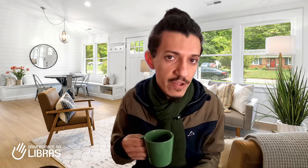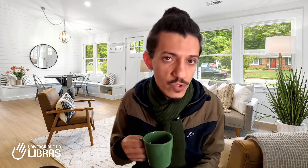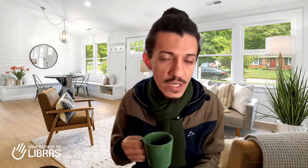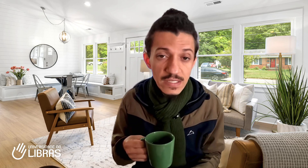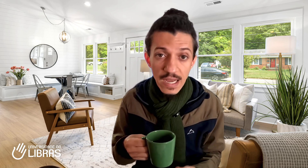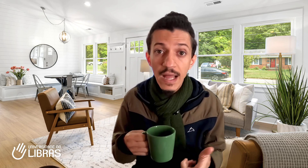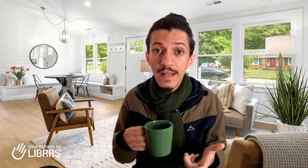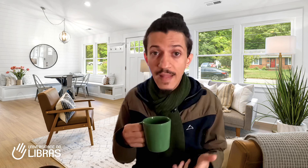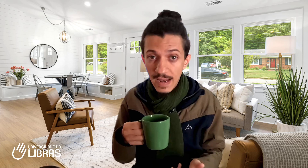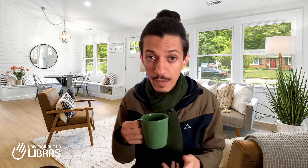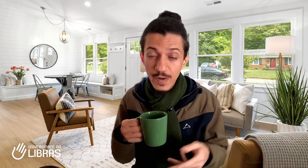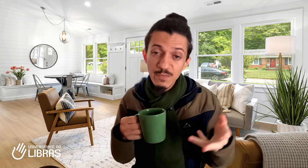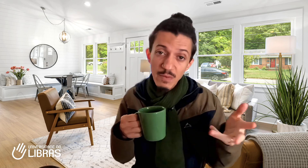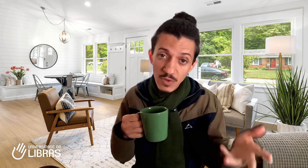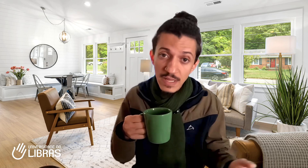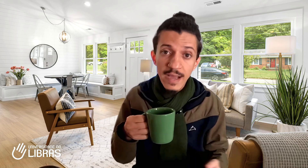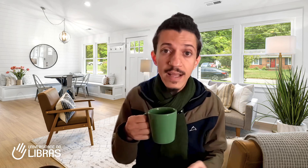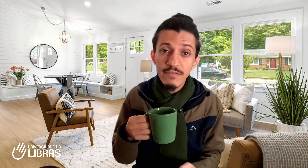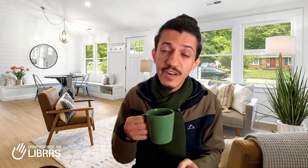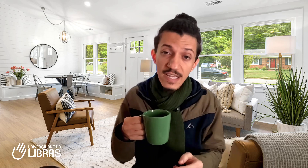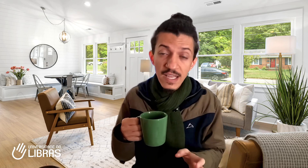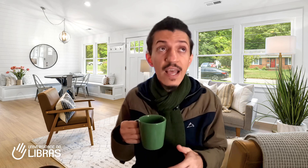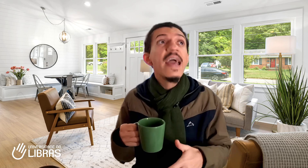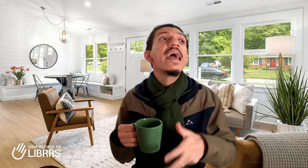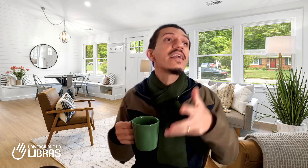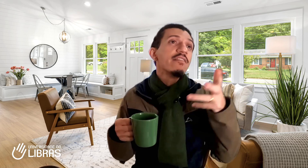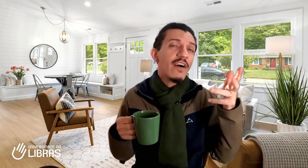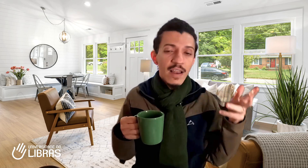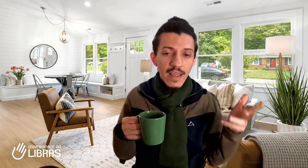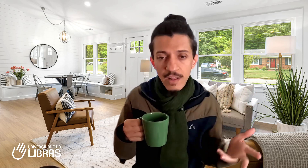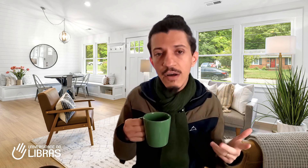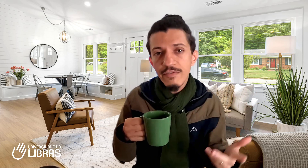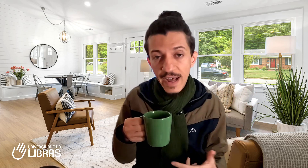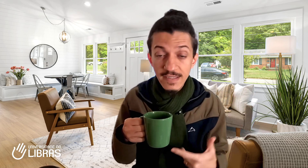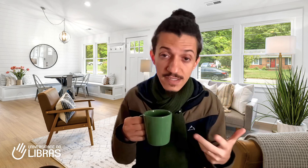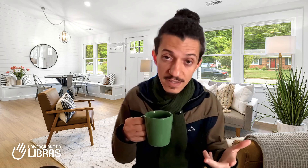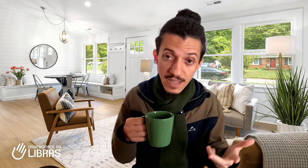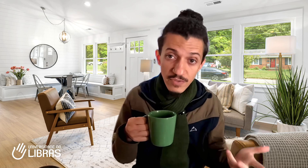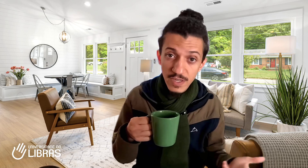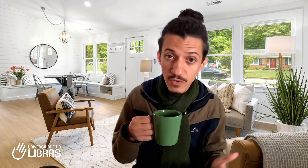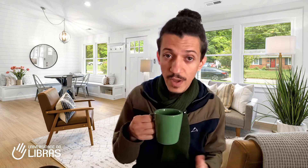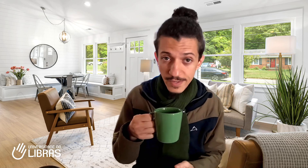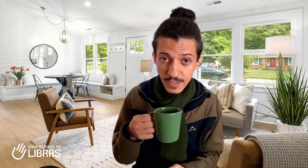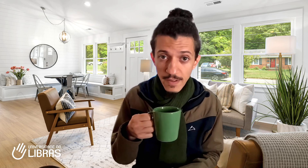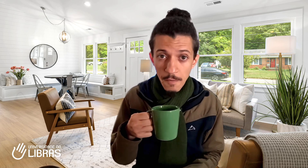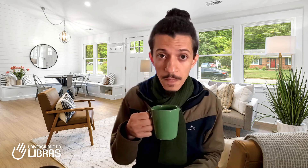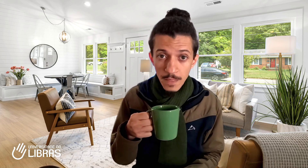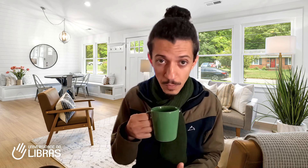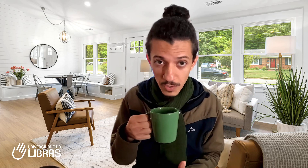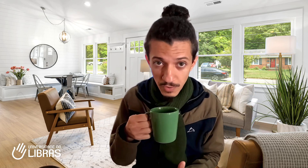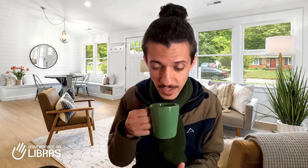utilizar na Libras para montar aquela frase, equivalendo à frase que você estava usando antes em português.